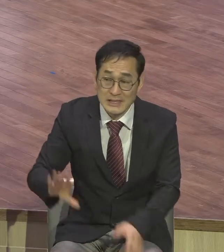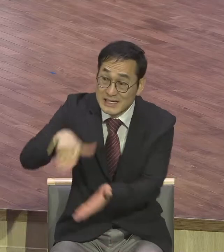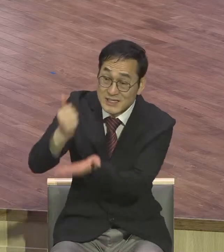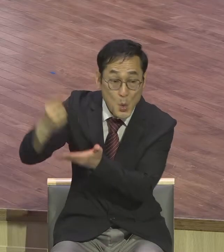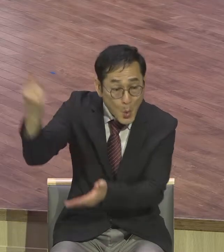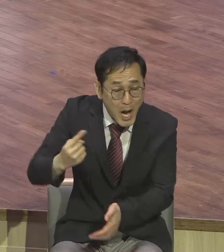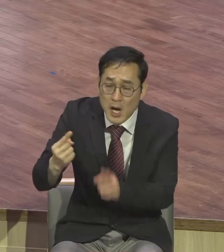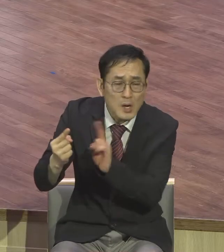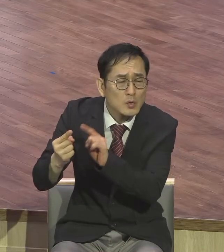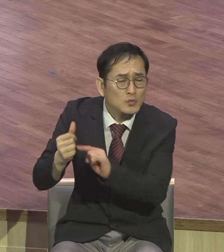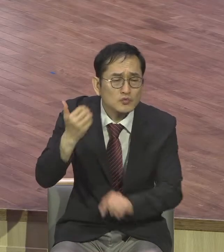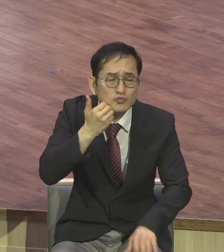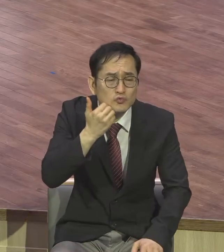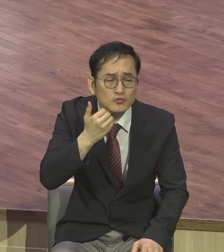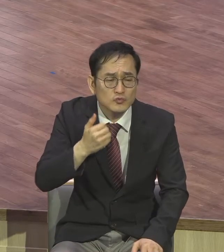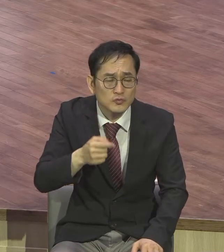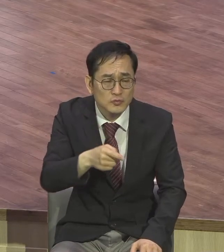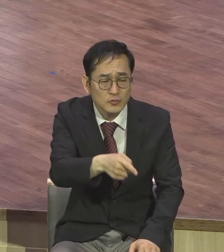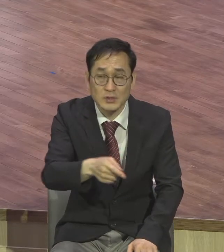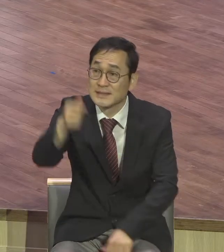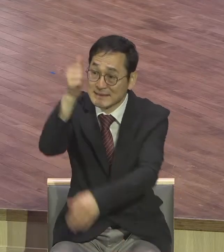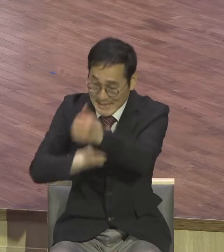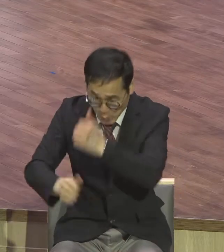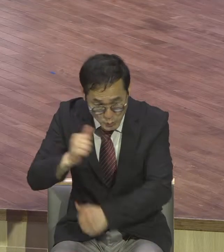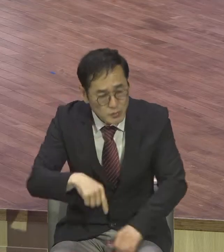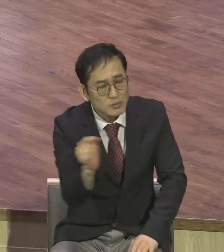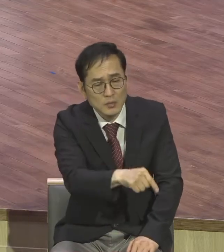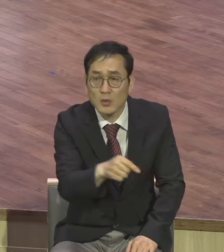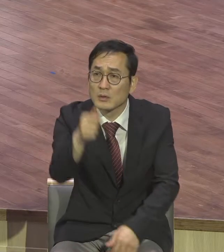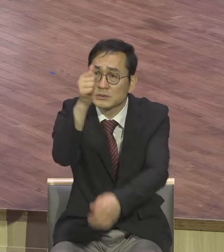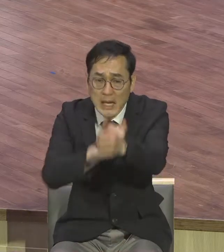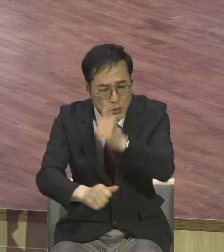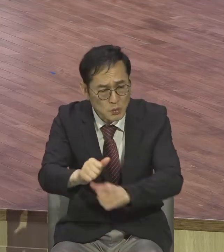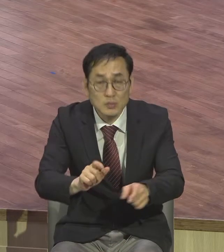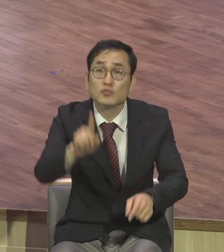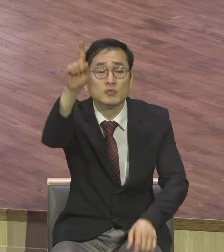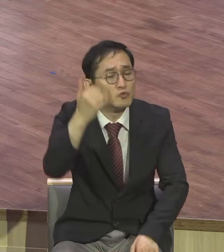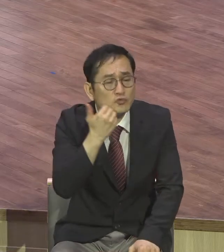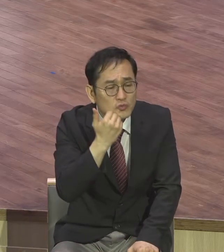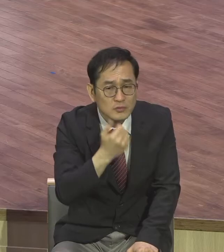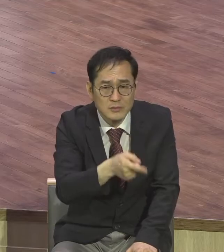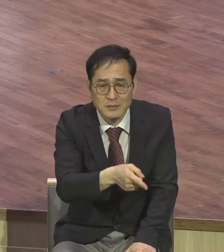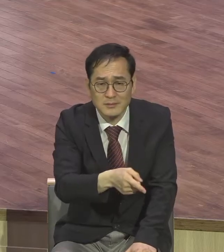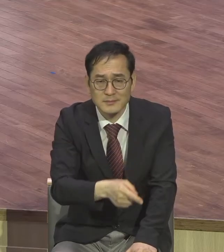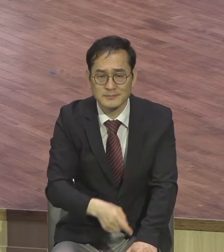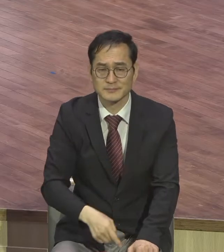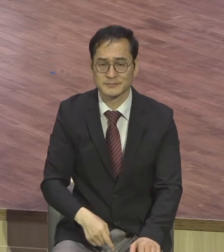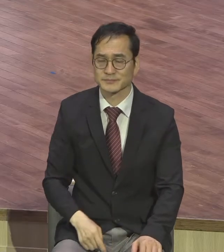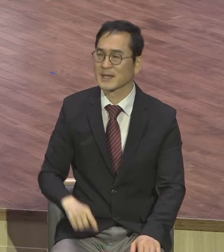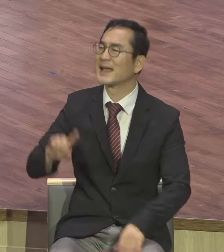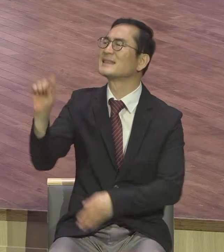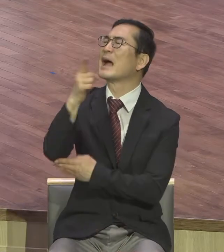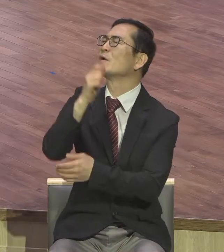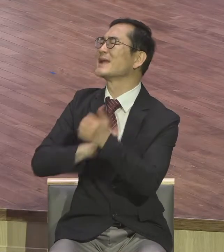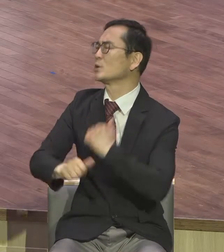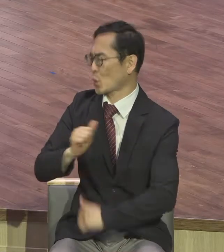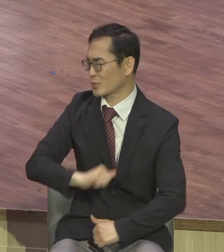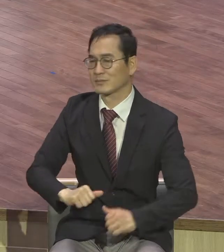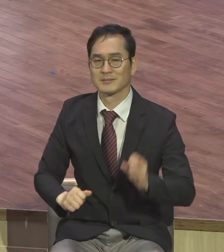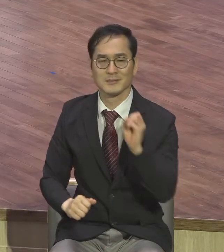누구의 자손이냐 이 질문에 대해서 바리새인들은 따위새의 자손이라고 답변합니다 이것이